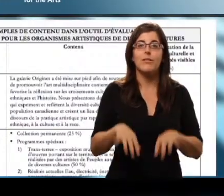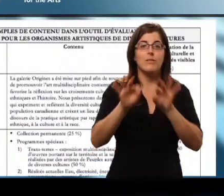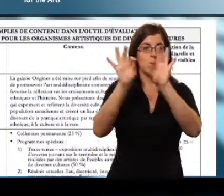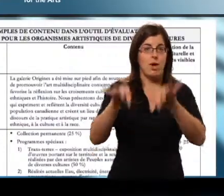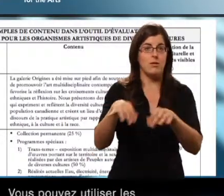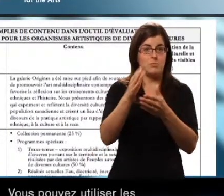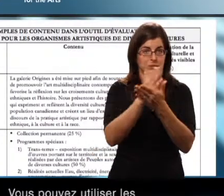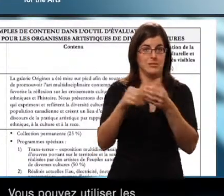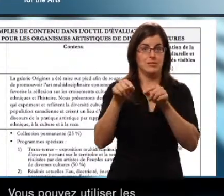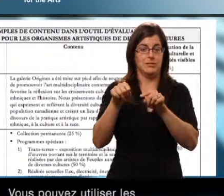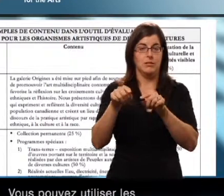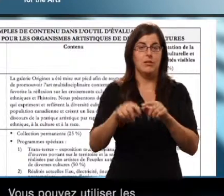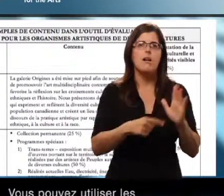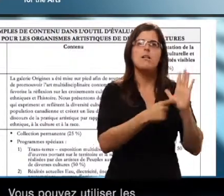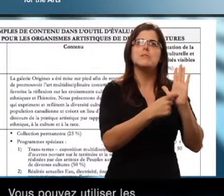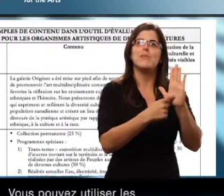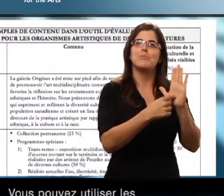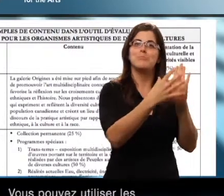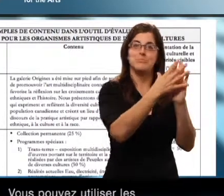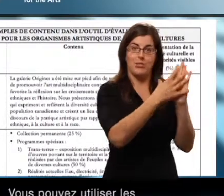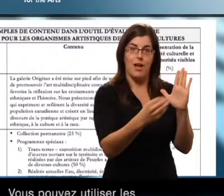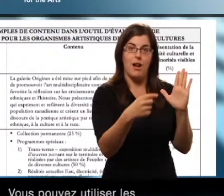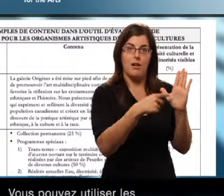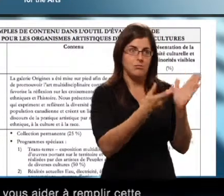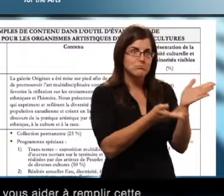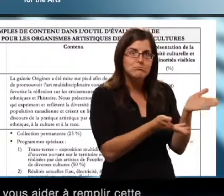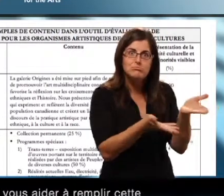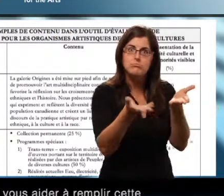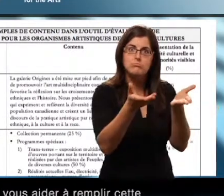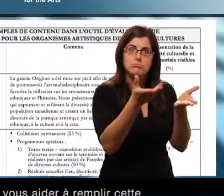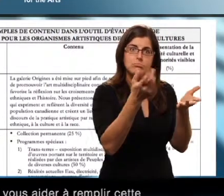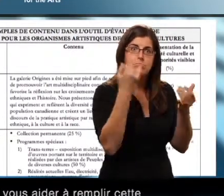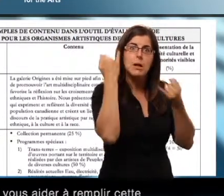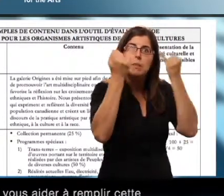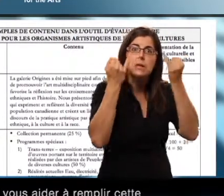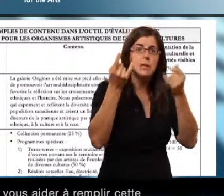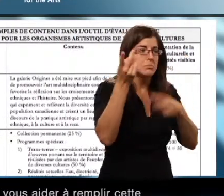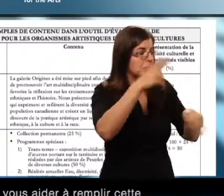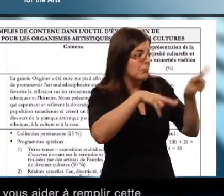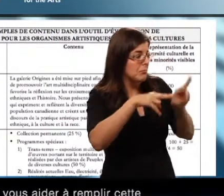Vous pouvez utiliser les exemples fournis pour vous aider à remplir cette partie du formulaire.